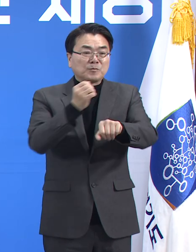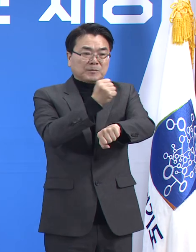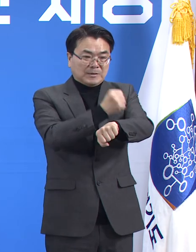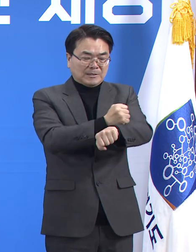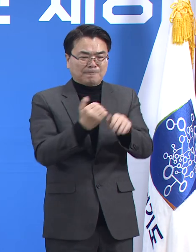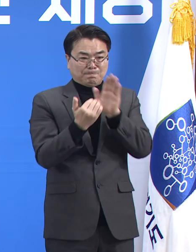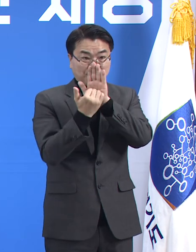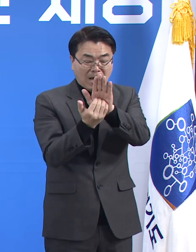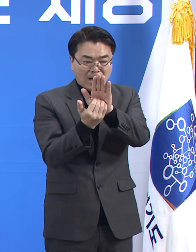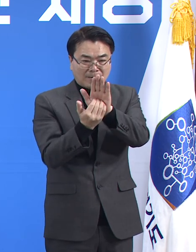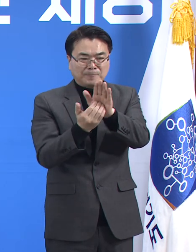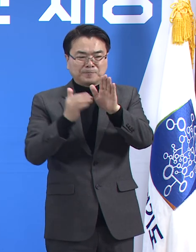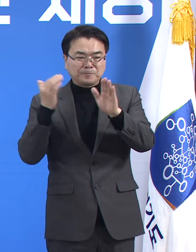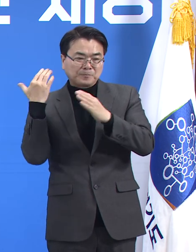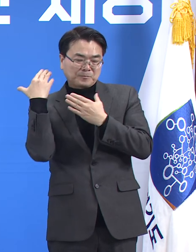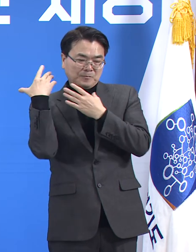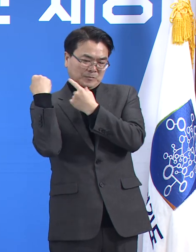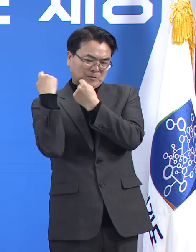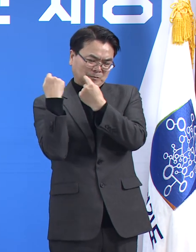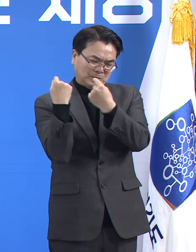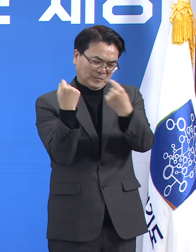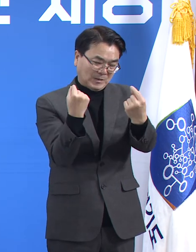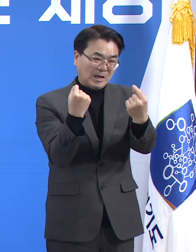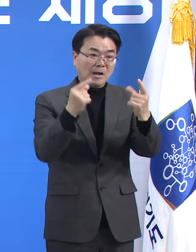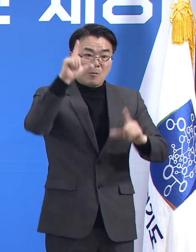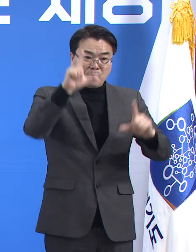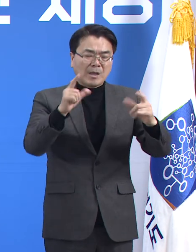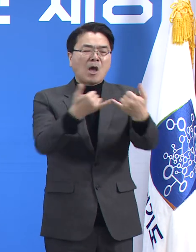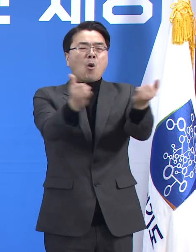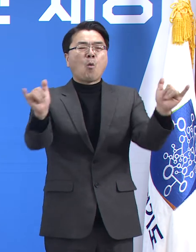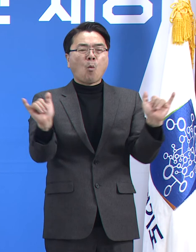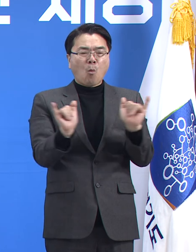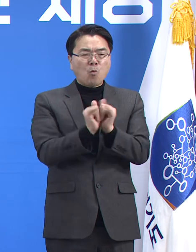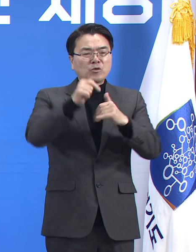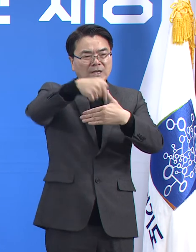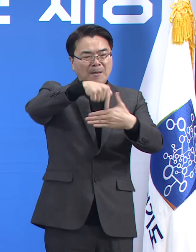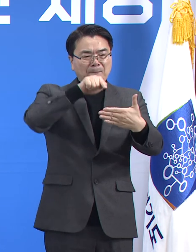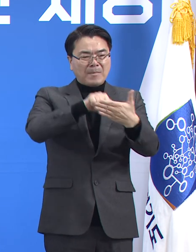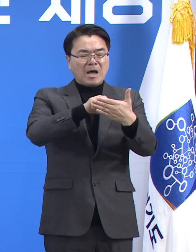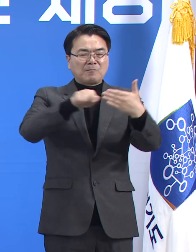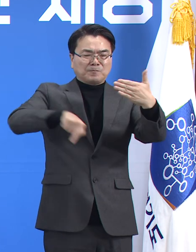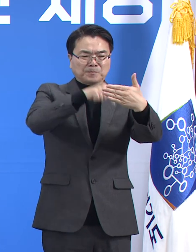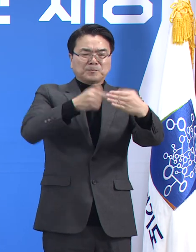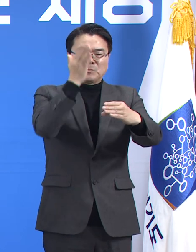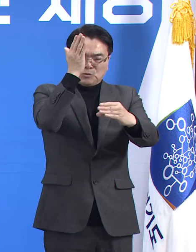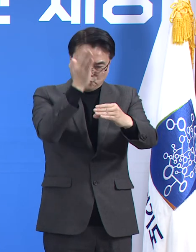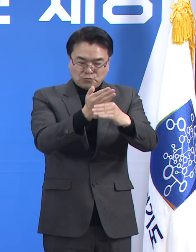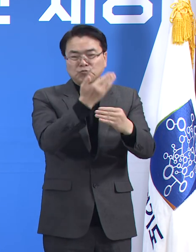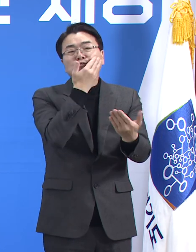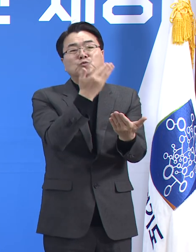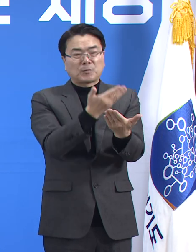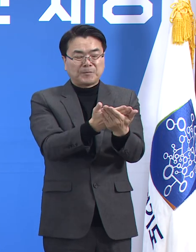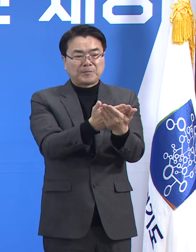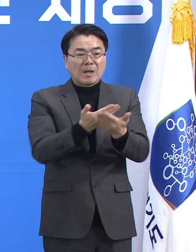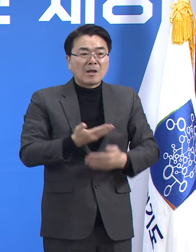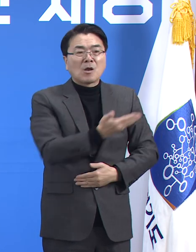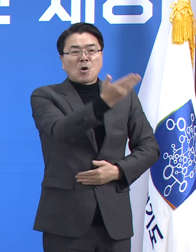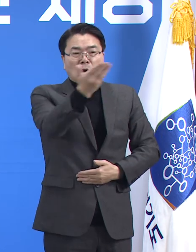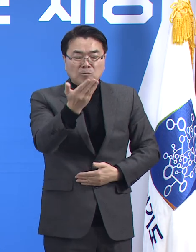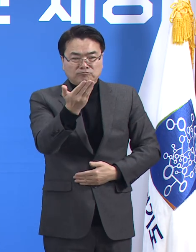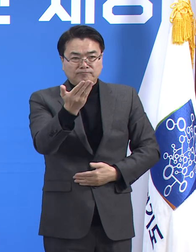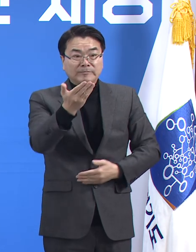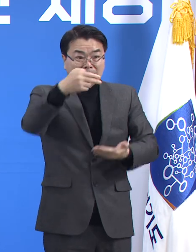지금까지 그래왔듯 앞으로도 공동체 정신이 핵심일 것입니다. 도민 여러분들께서도 작년과